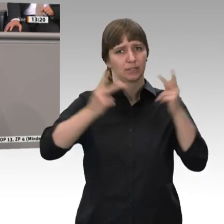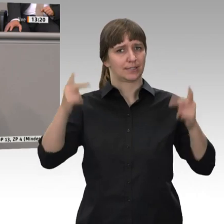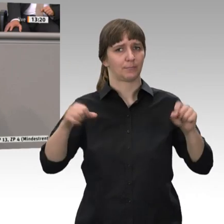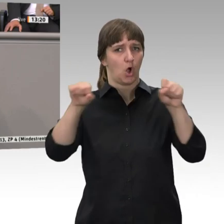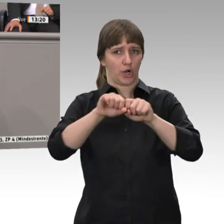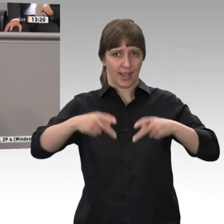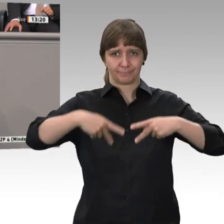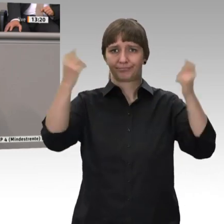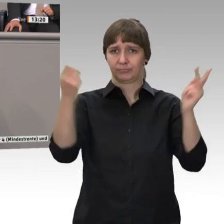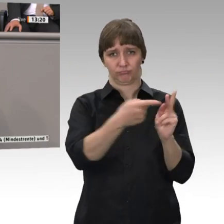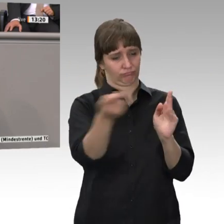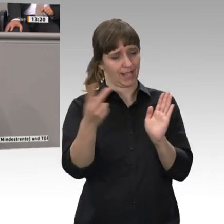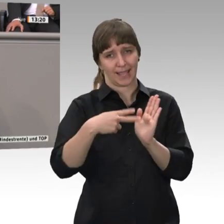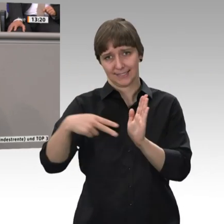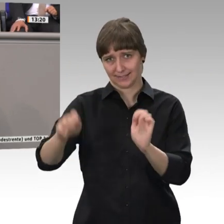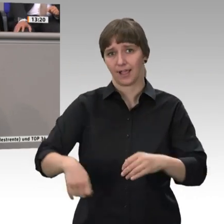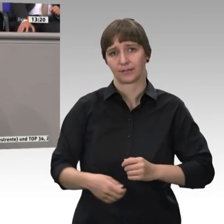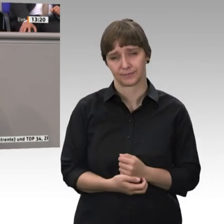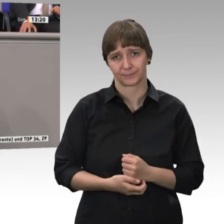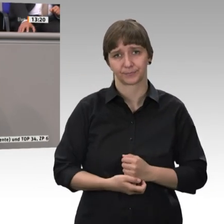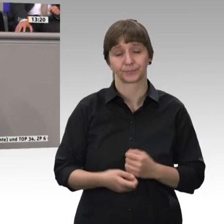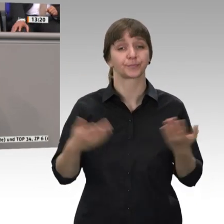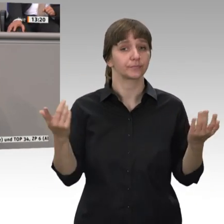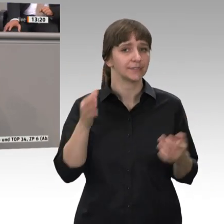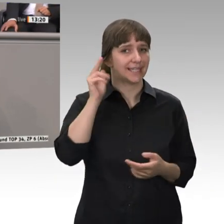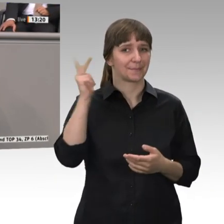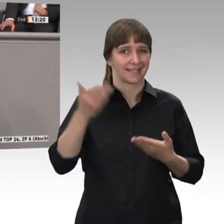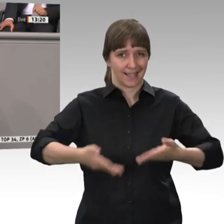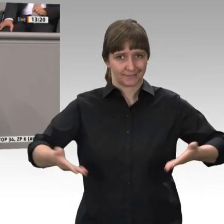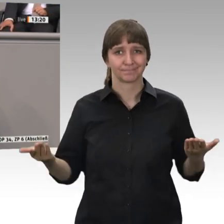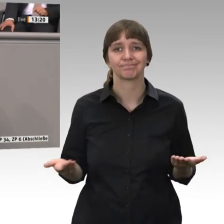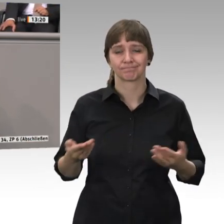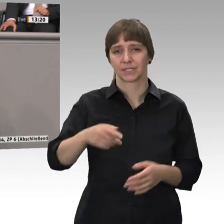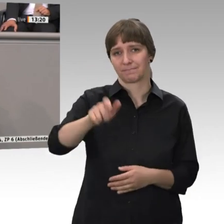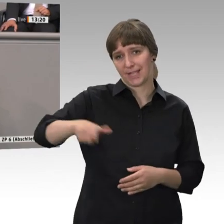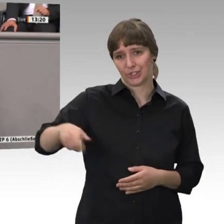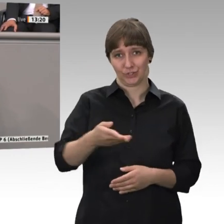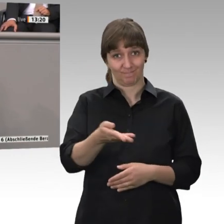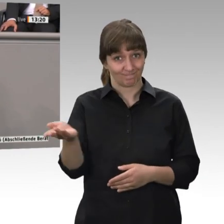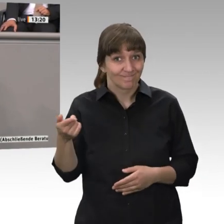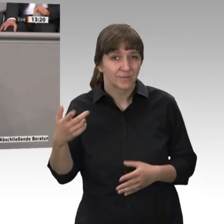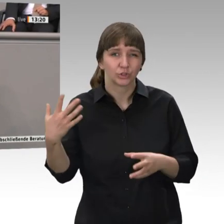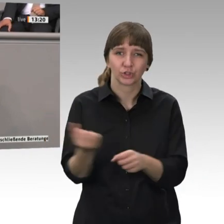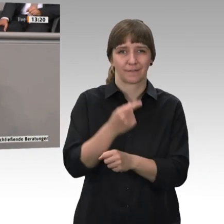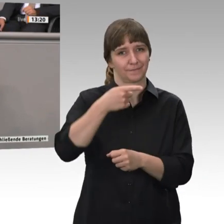nachlesen. Meine Damen und Herren, wir müssen den Menschen helfen, die den Wohlstand unseres Landes erwirtschaften. Sie als Linke